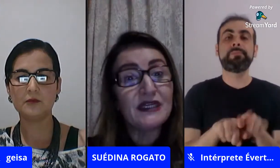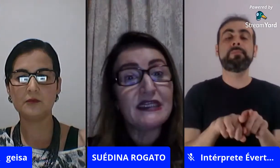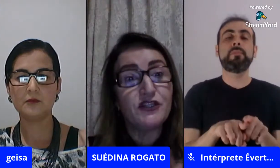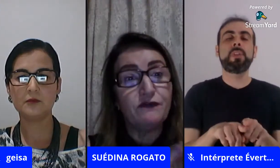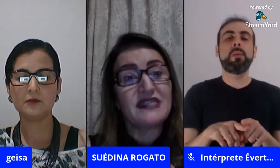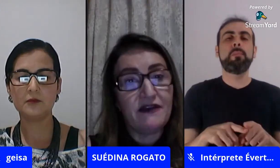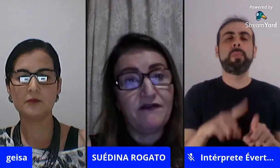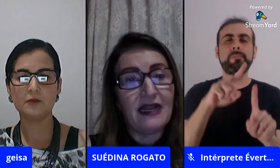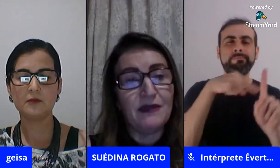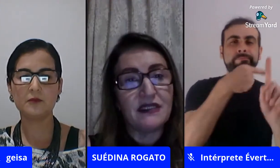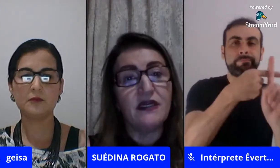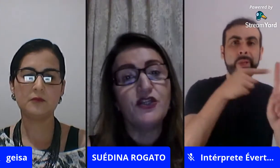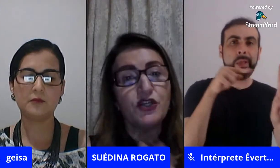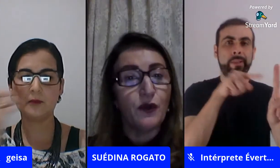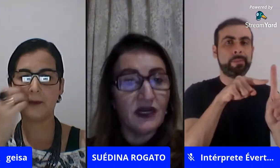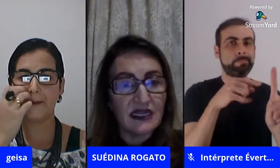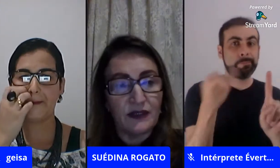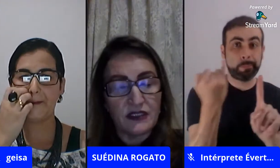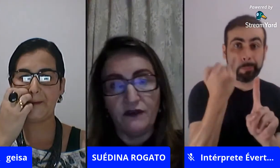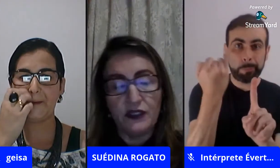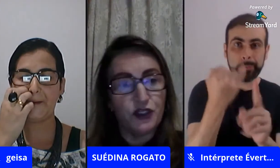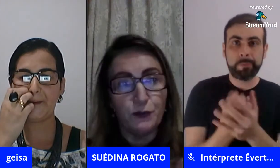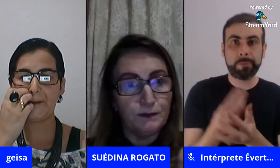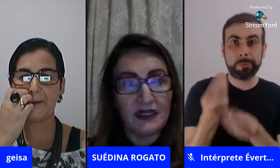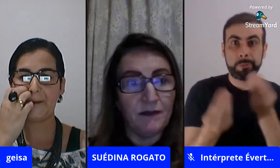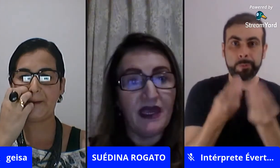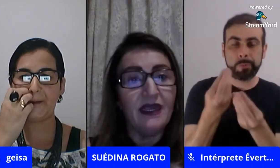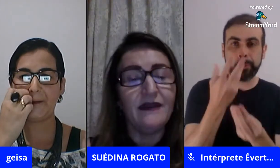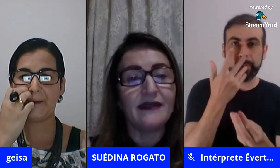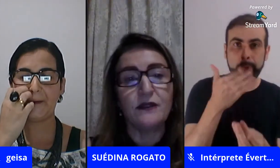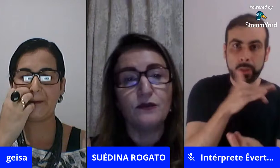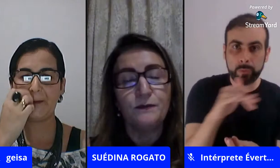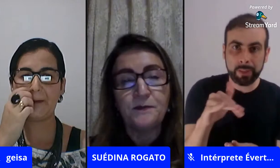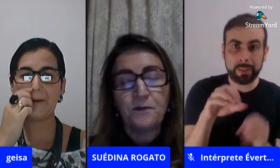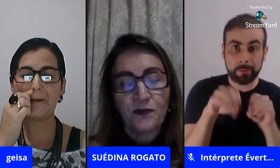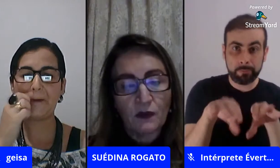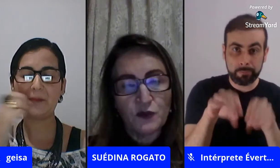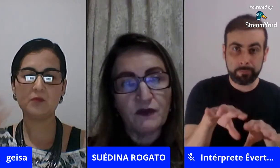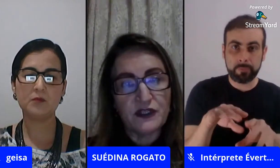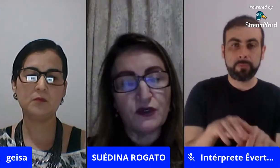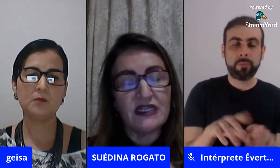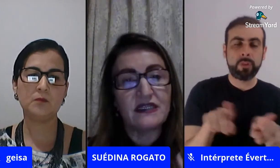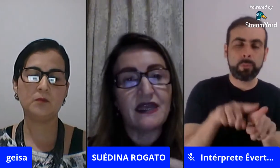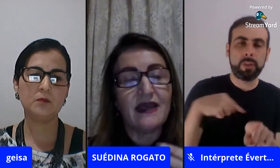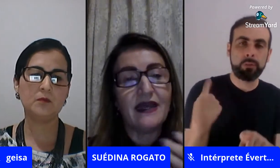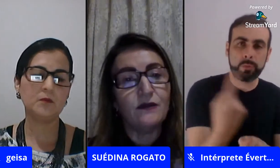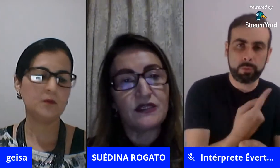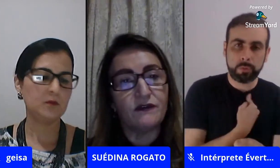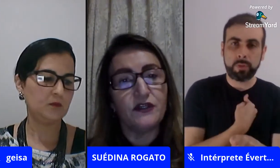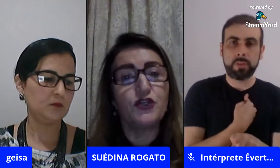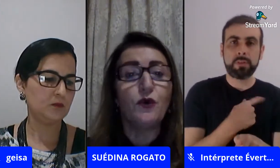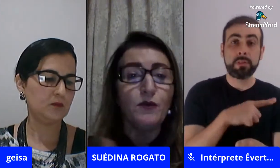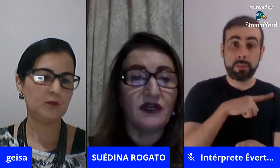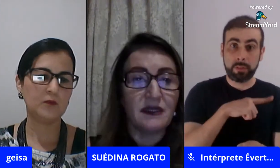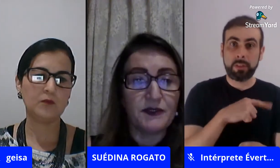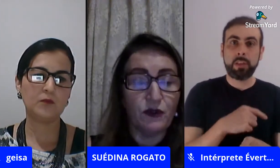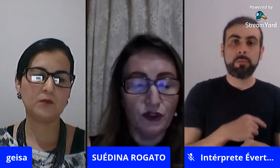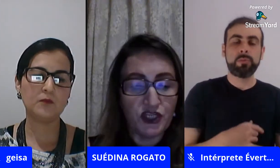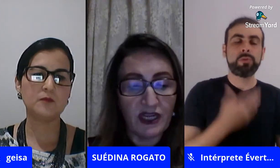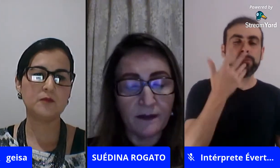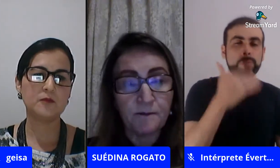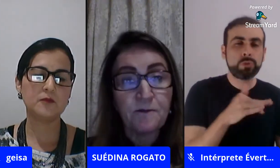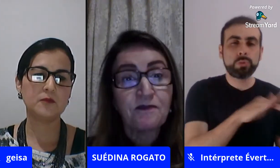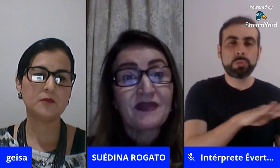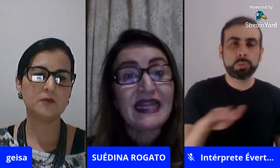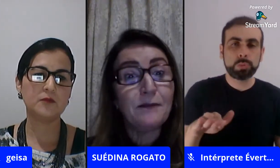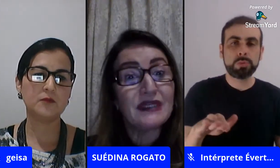é muito importante você fala bastante nós a educação infantil também tanto os professores da educação infantil como nós